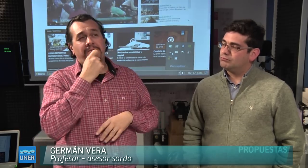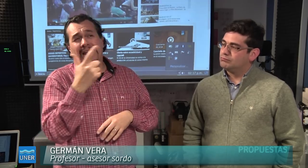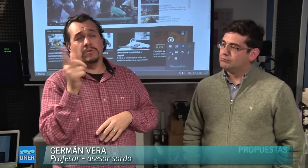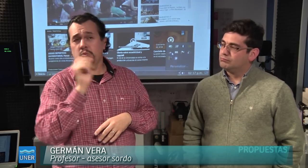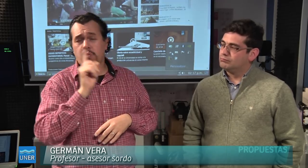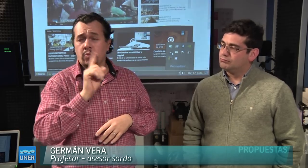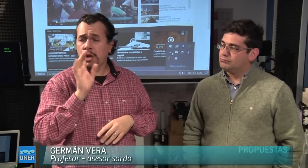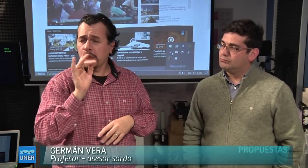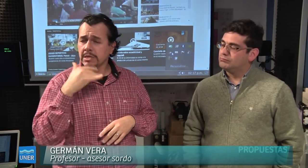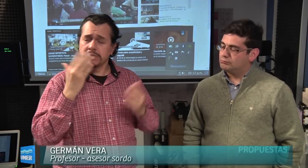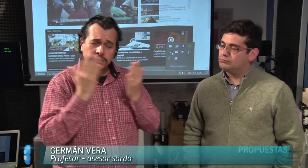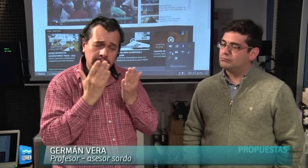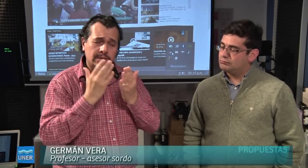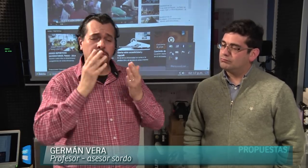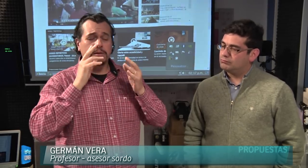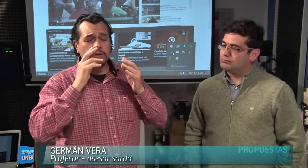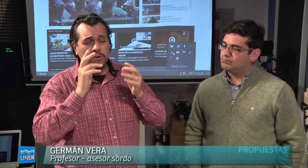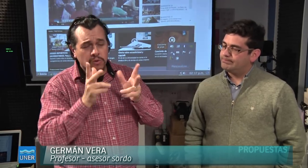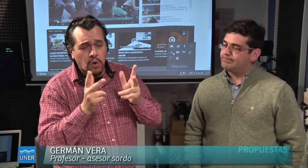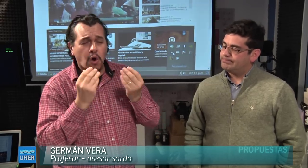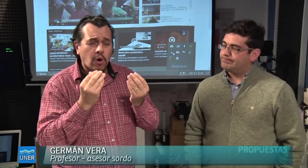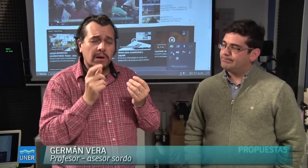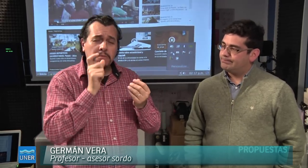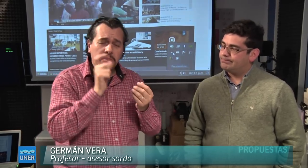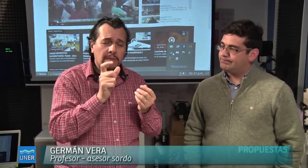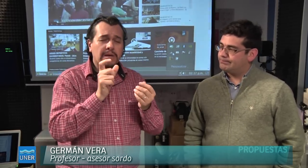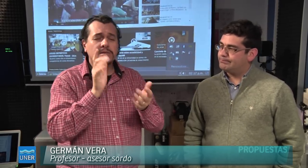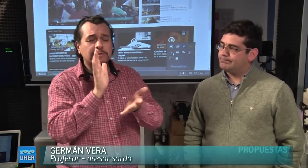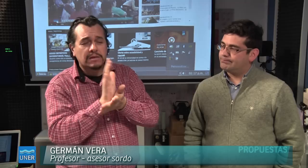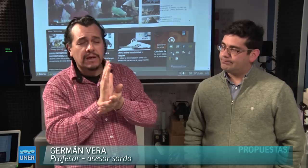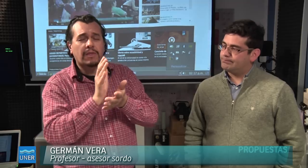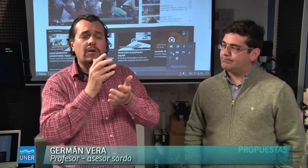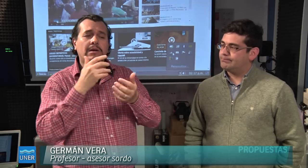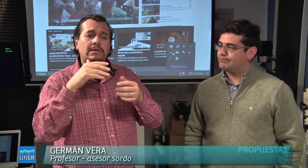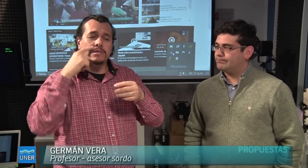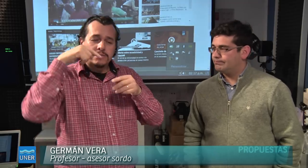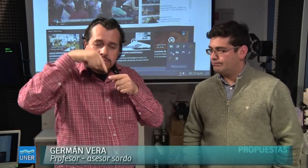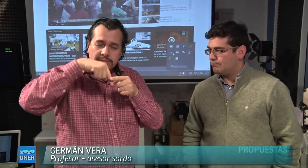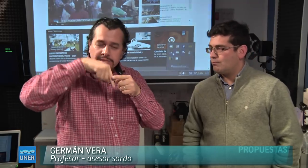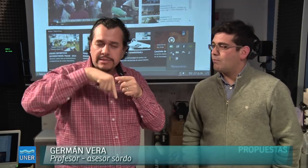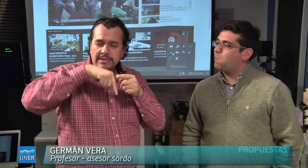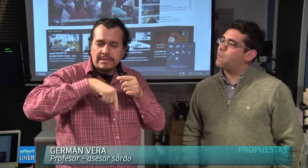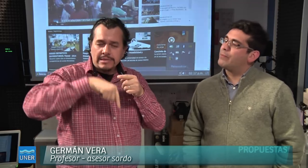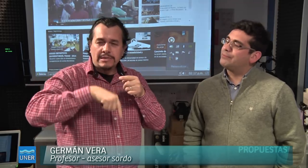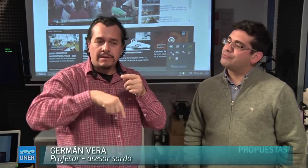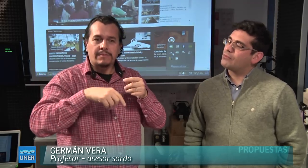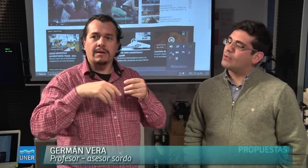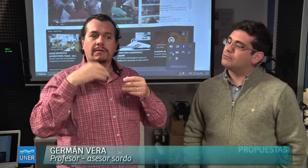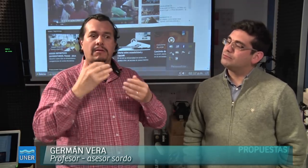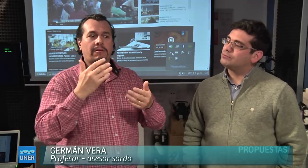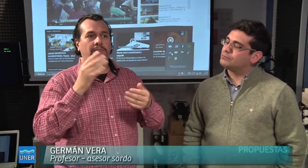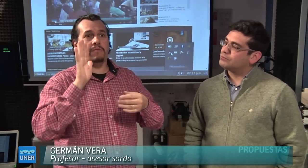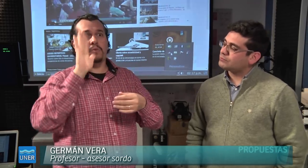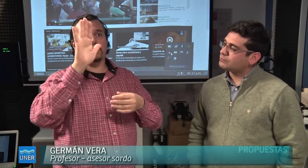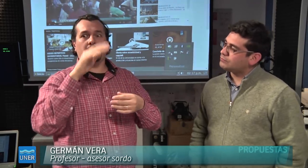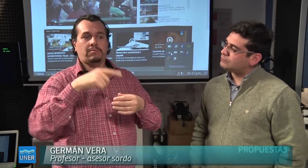No es un trabajo fácil el que realizan los estudiantes de formación. Porque hay que lograr los